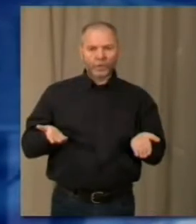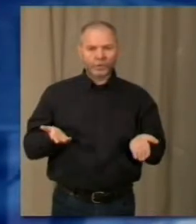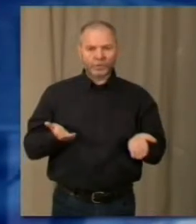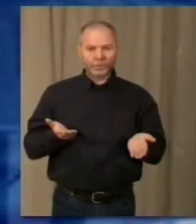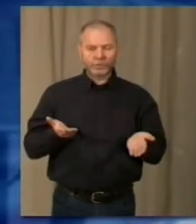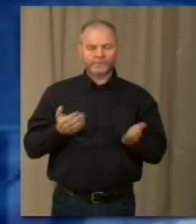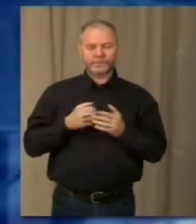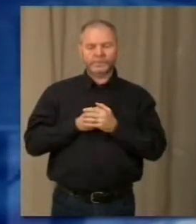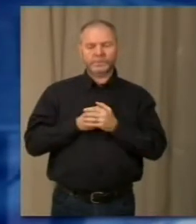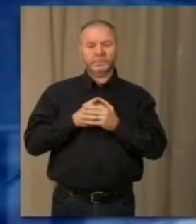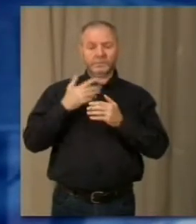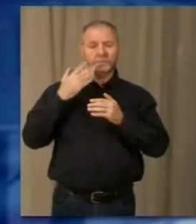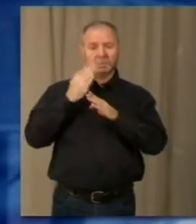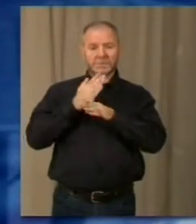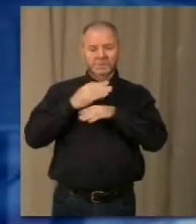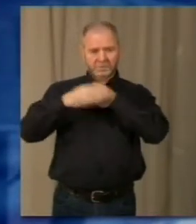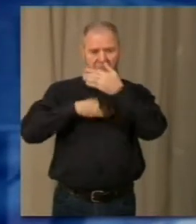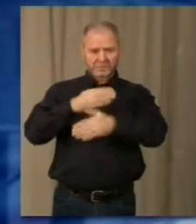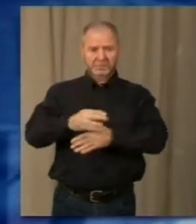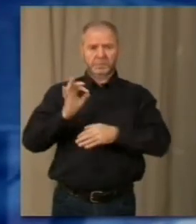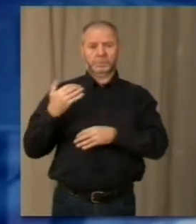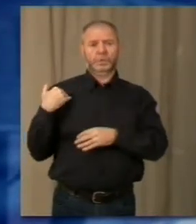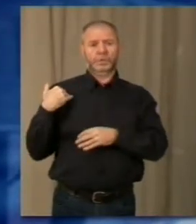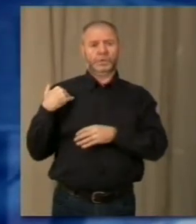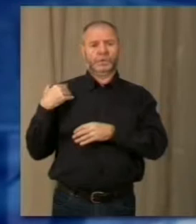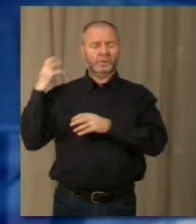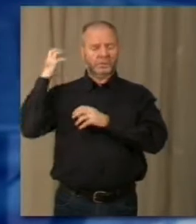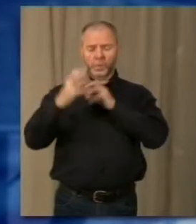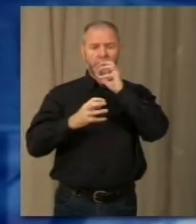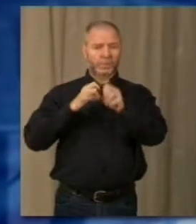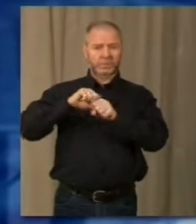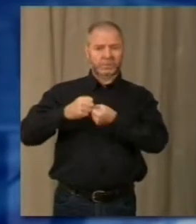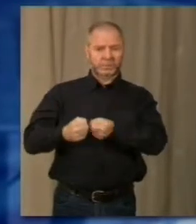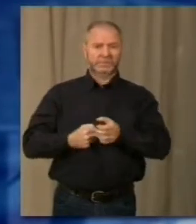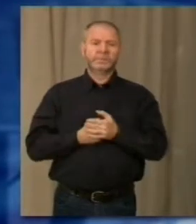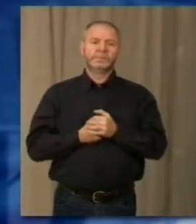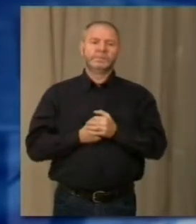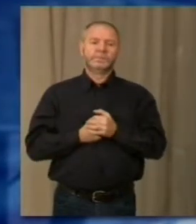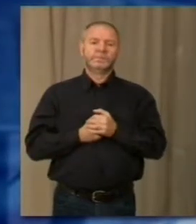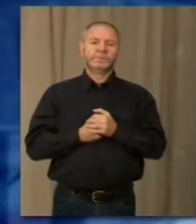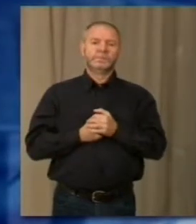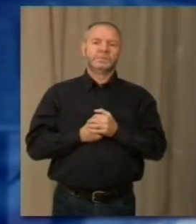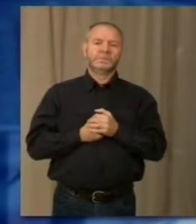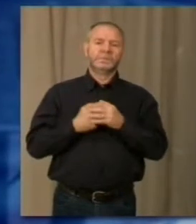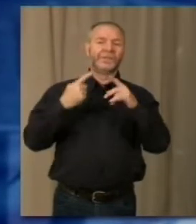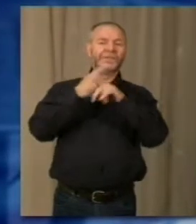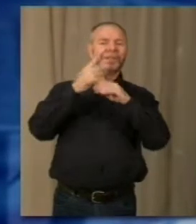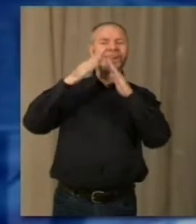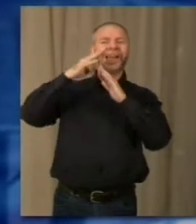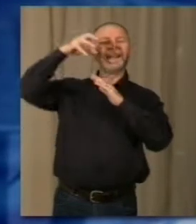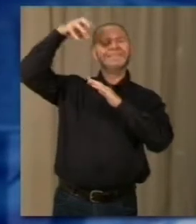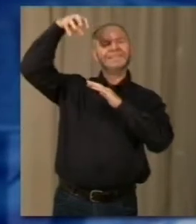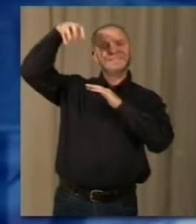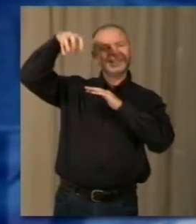sulle quali è finito materiale sia in occasione della frana che durante i lavori. Stabile al momento invece la situazione della casa che si trova sul